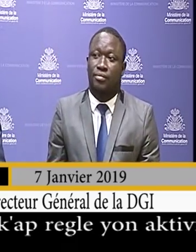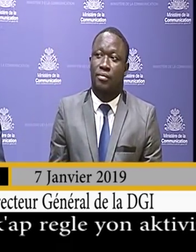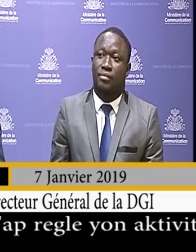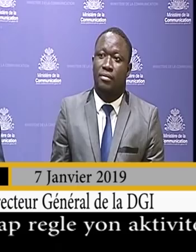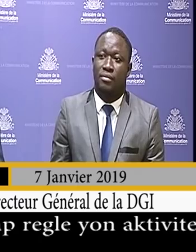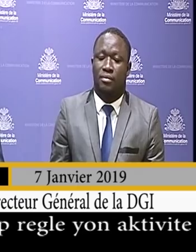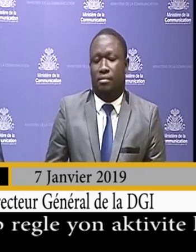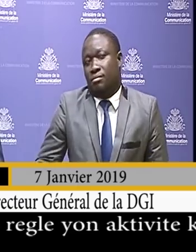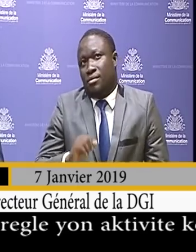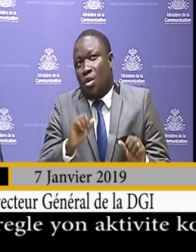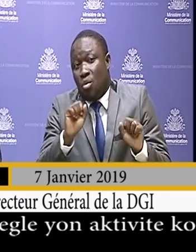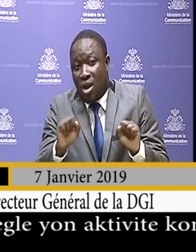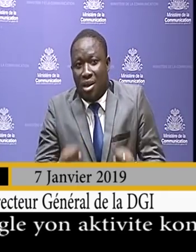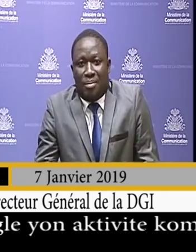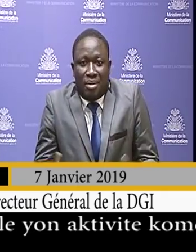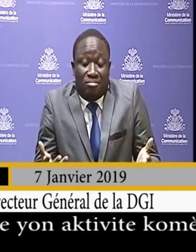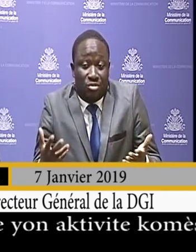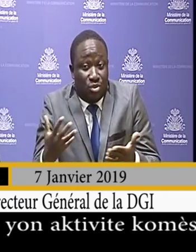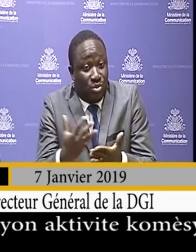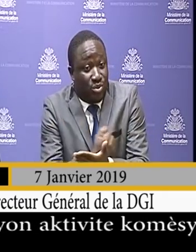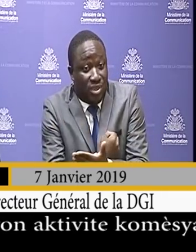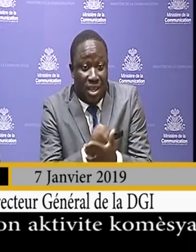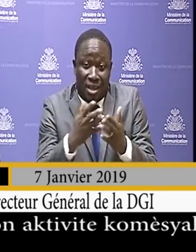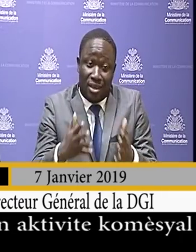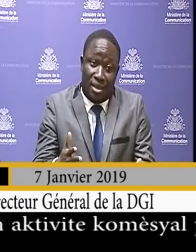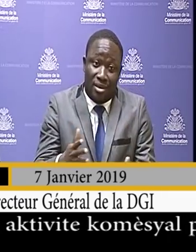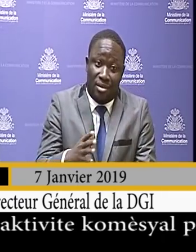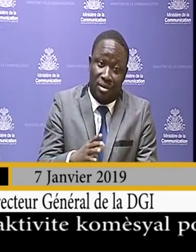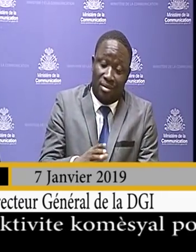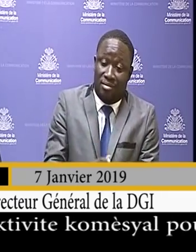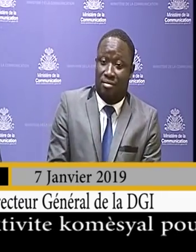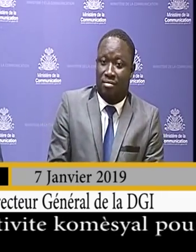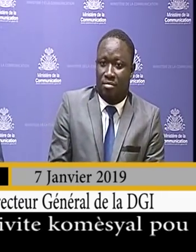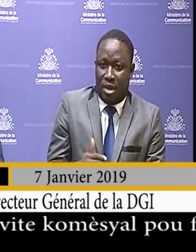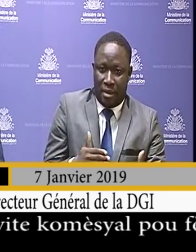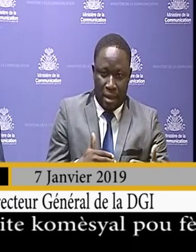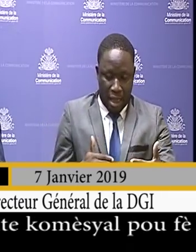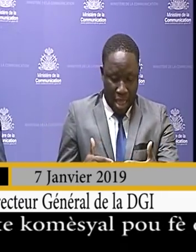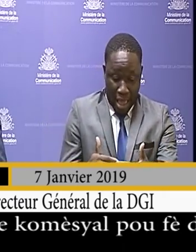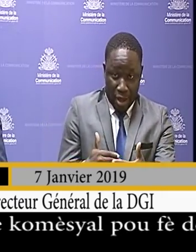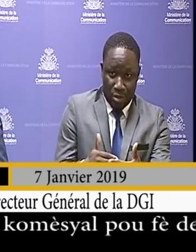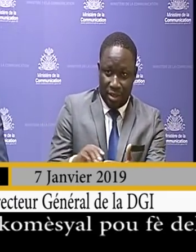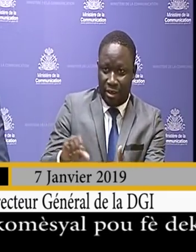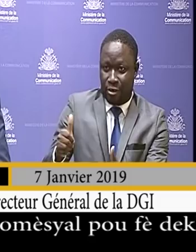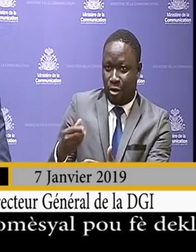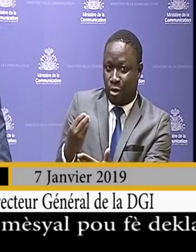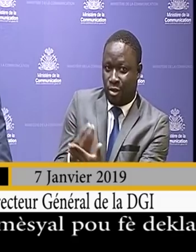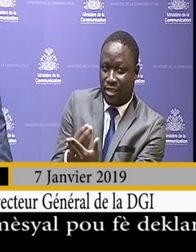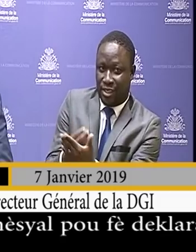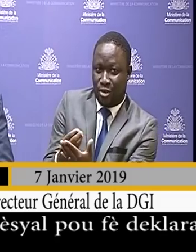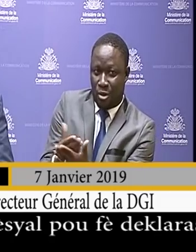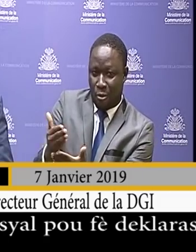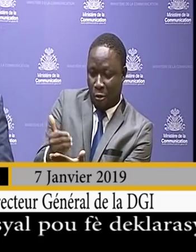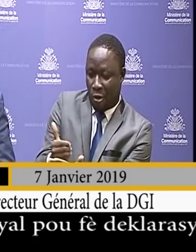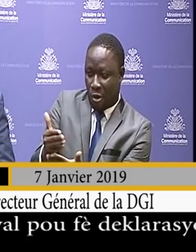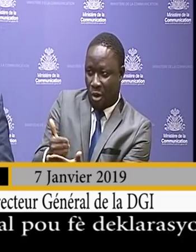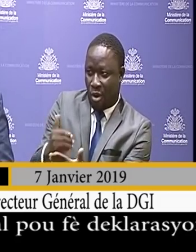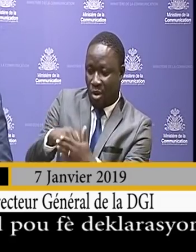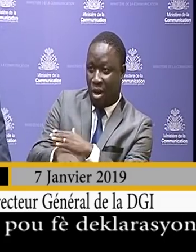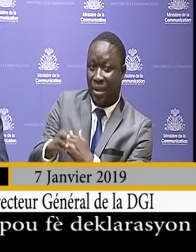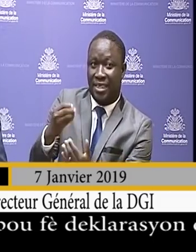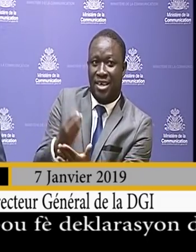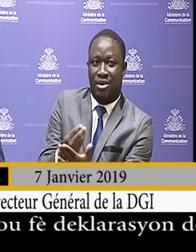Ou gen doa, se yon salariye, men akote salariye, ou gen lot aktivite